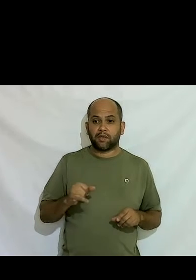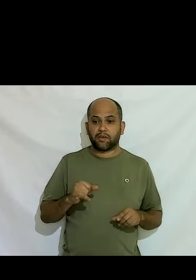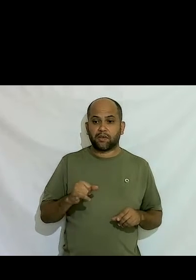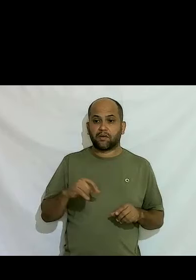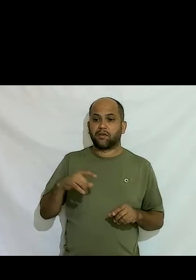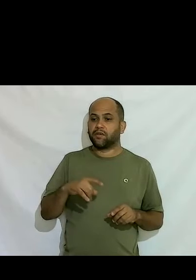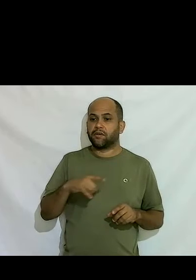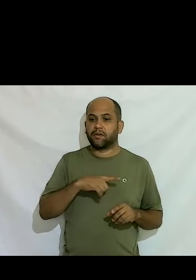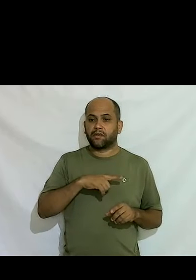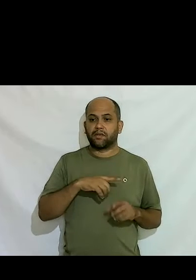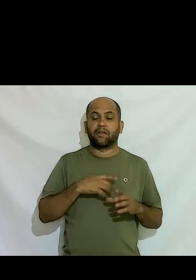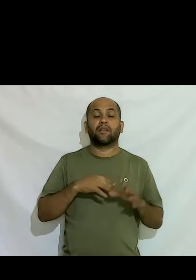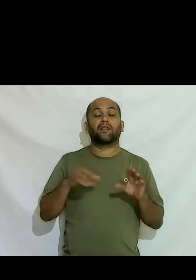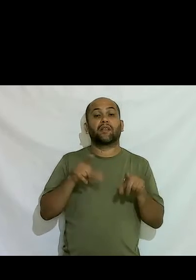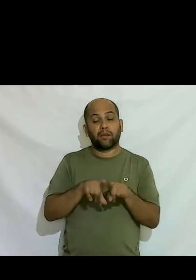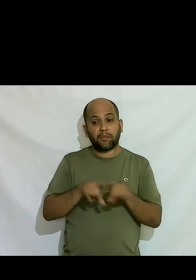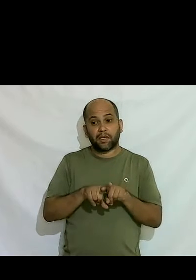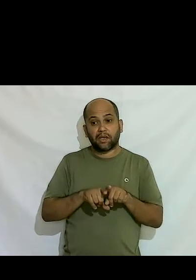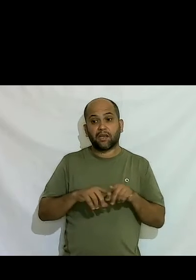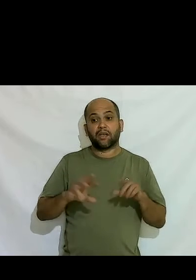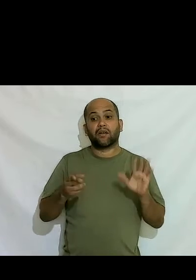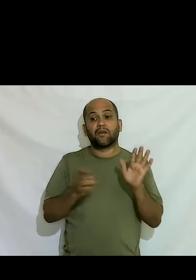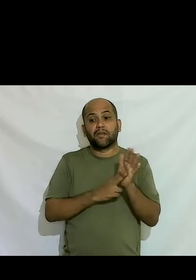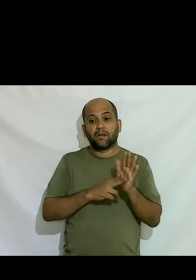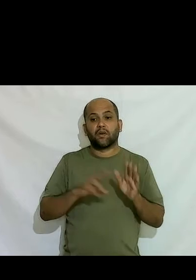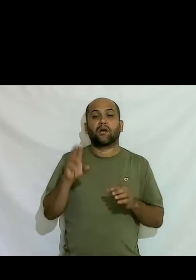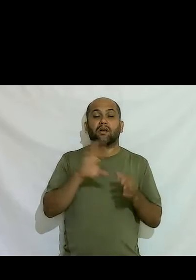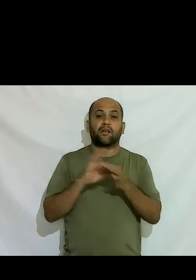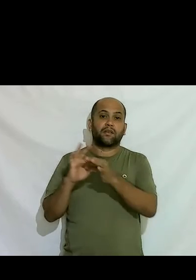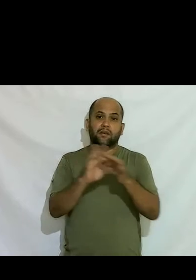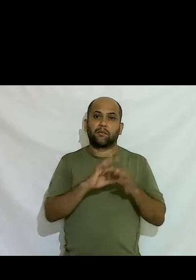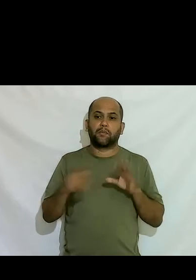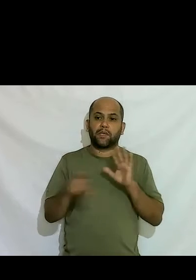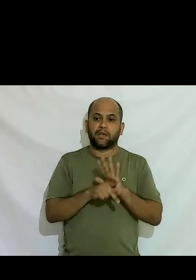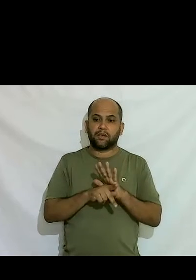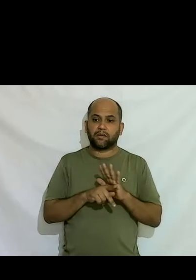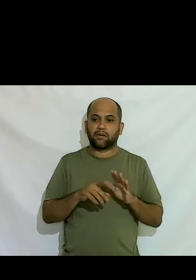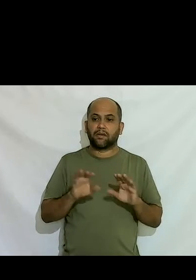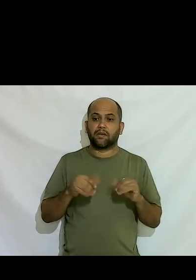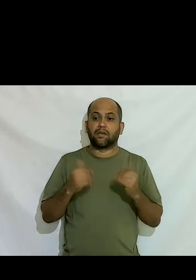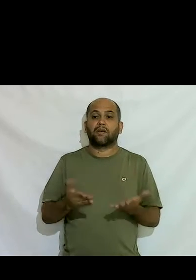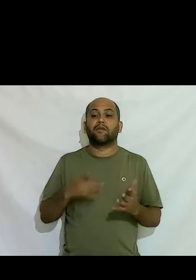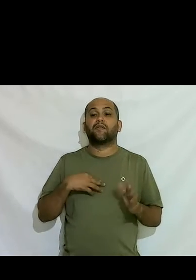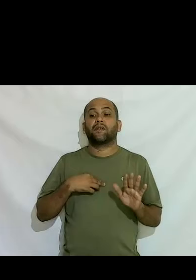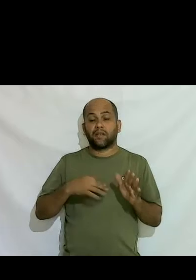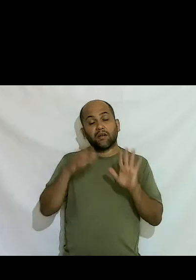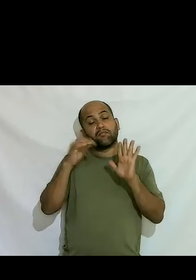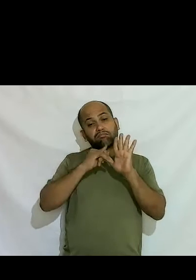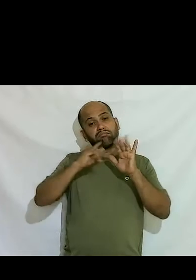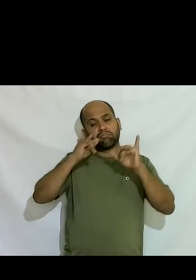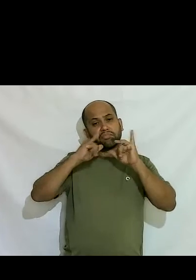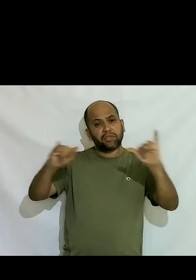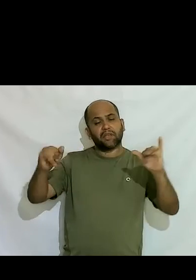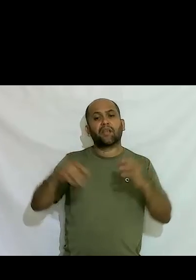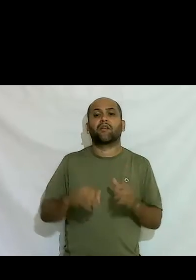declarações né inclusive dessa associação que eu faço parte fizemos declarações contra a